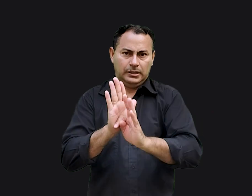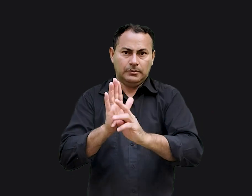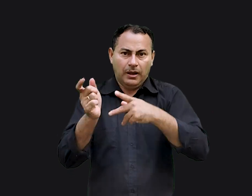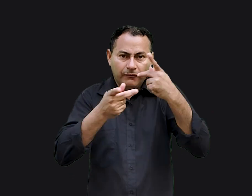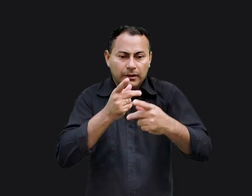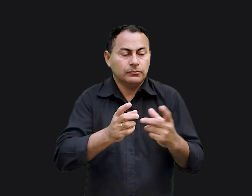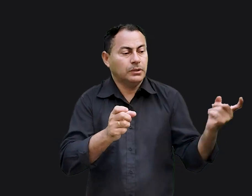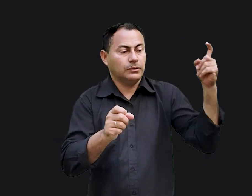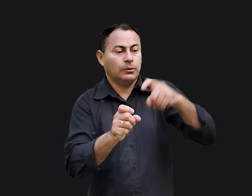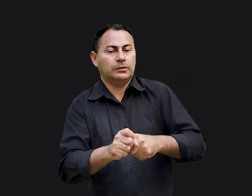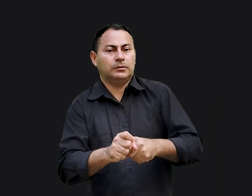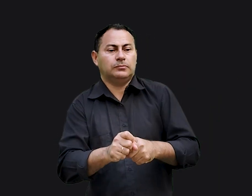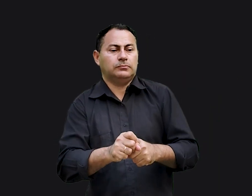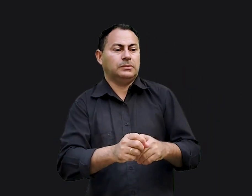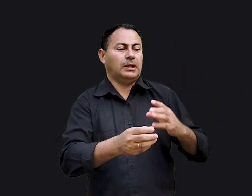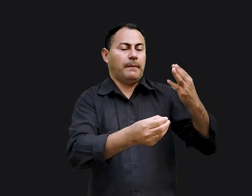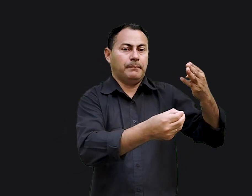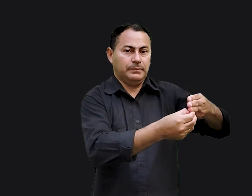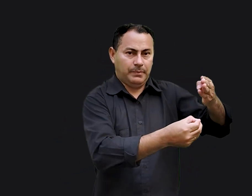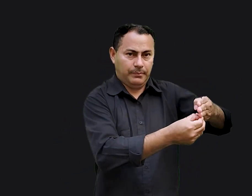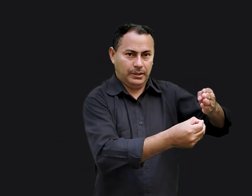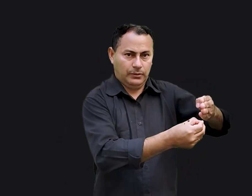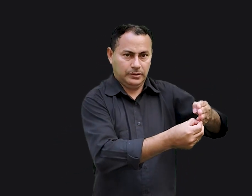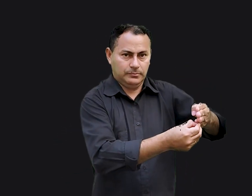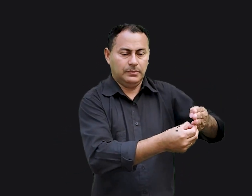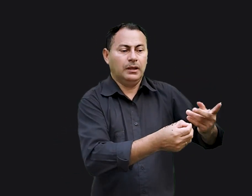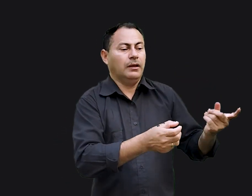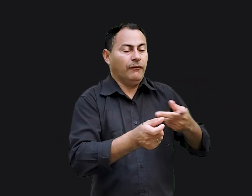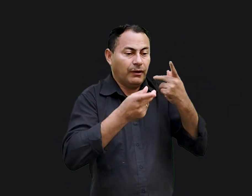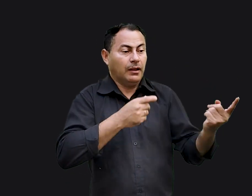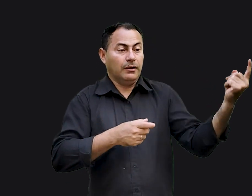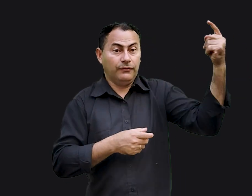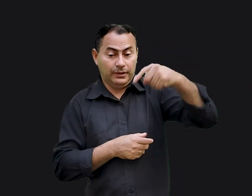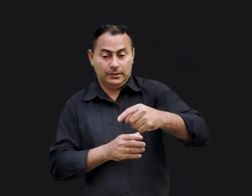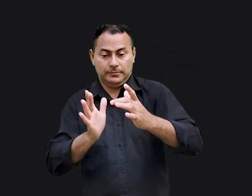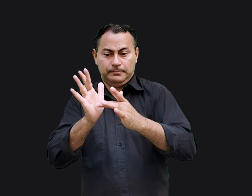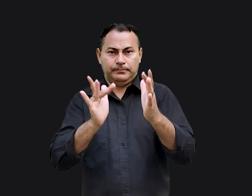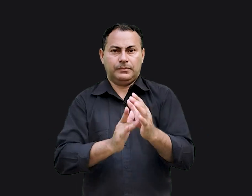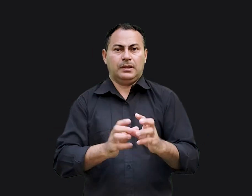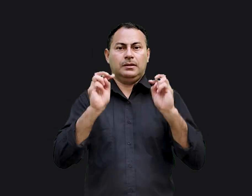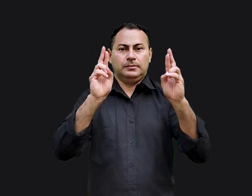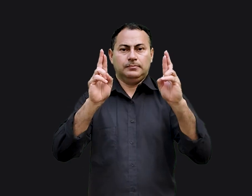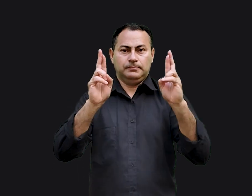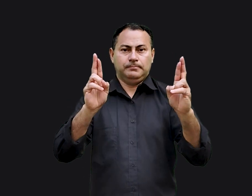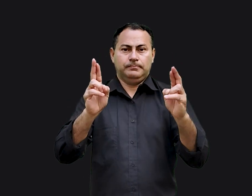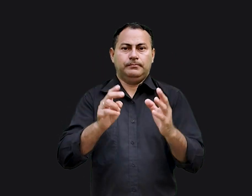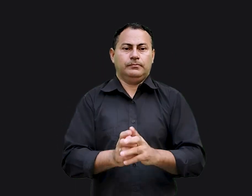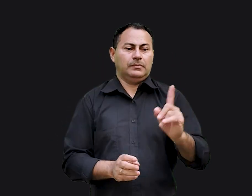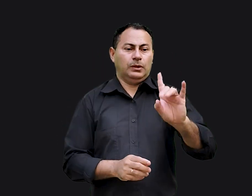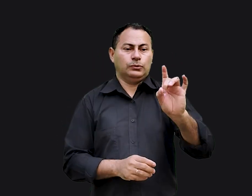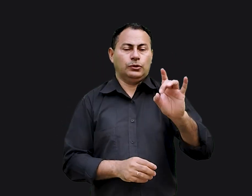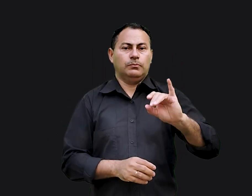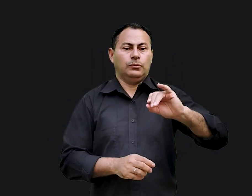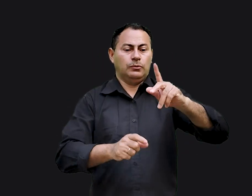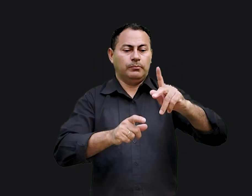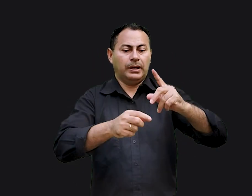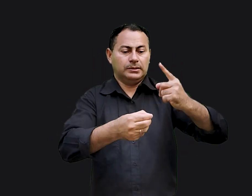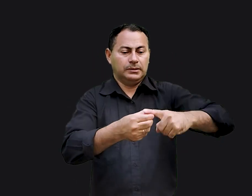vários trechos ele vai além do retorno do cativeiro babilônico e fala sobre a vinda do Messias que é a grande esperança não só para